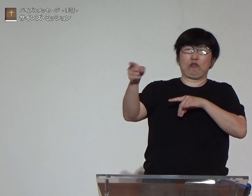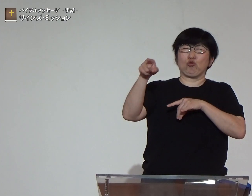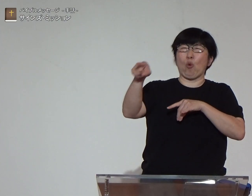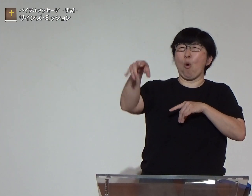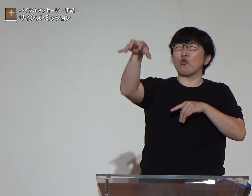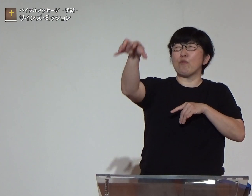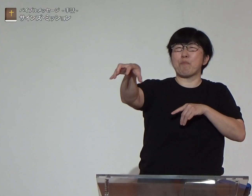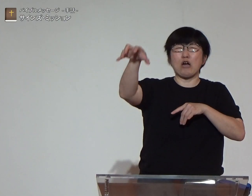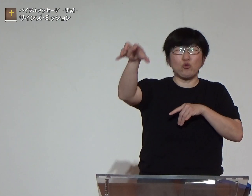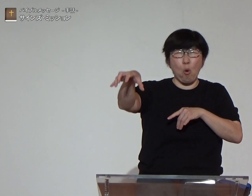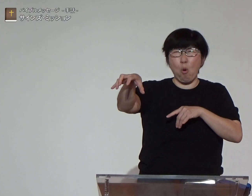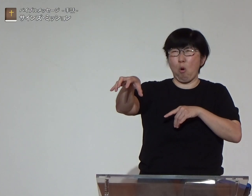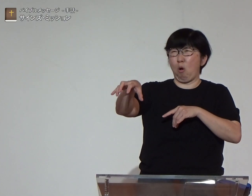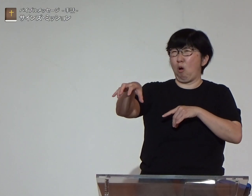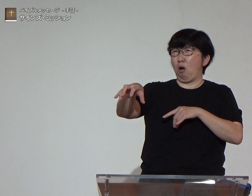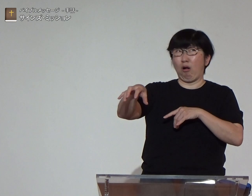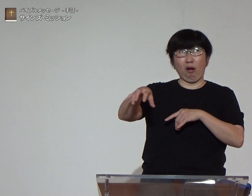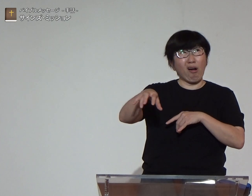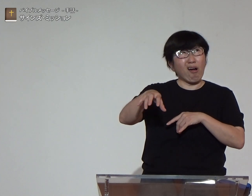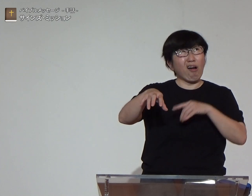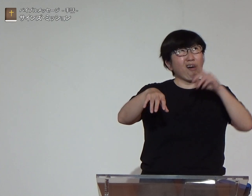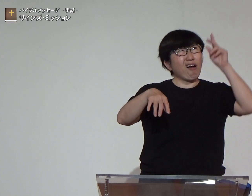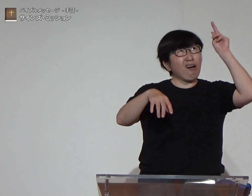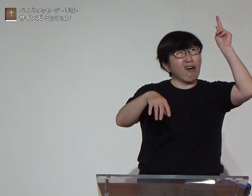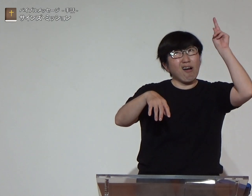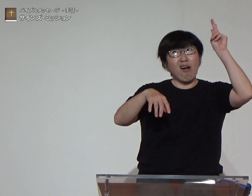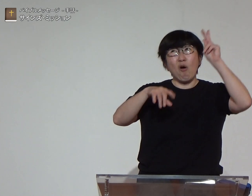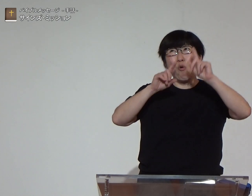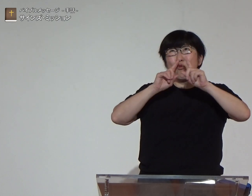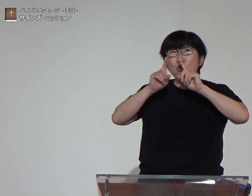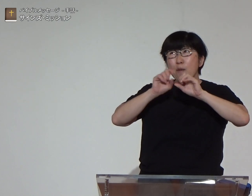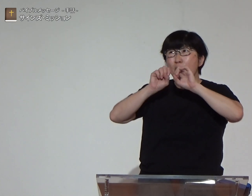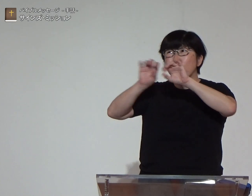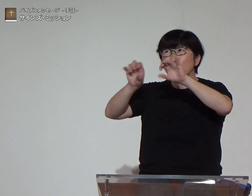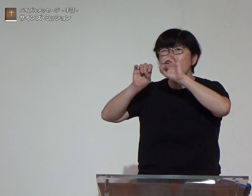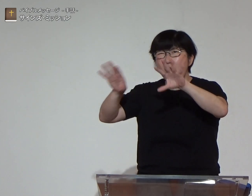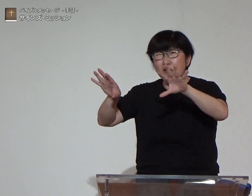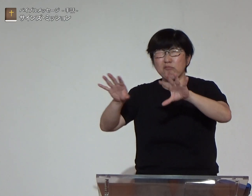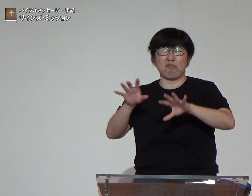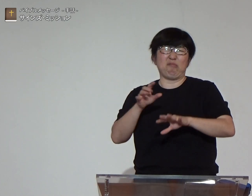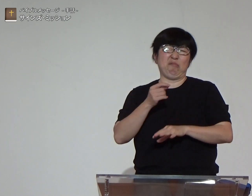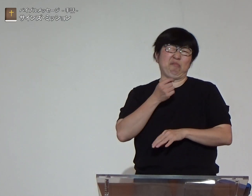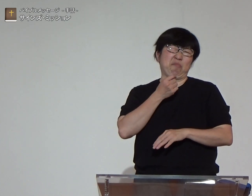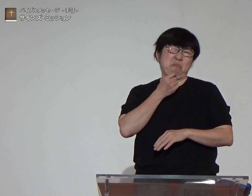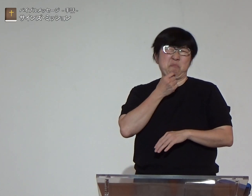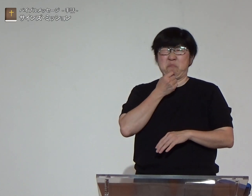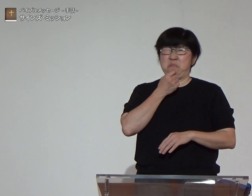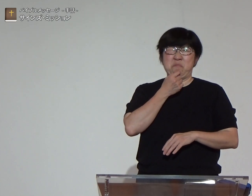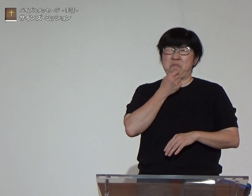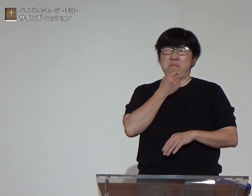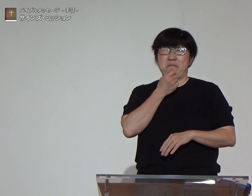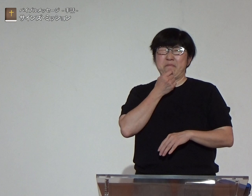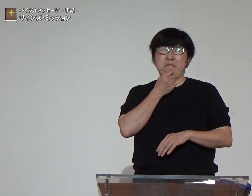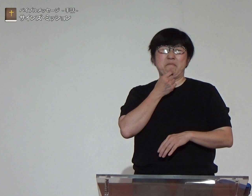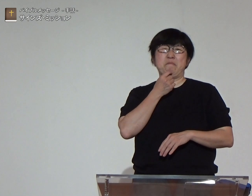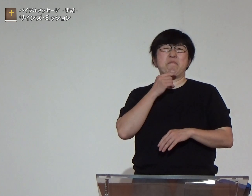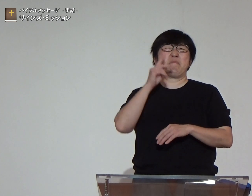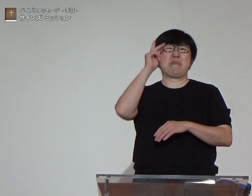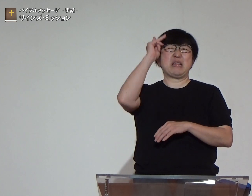敵国に行って神様の言葉を伝える?それは嫌だな